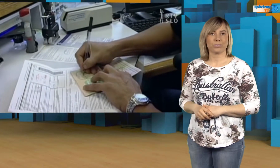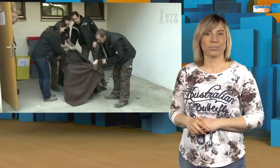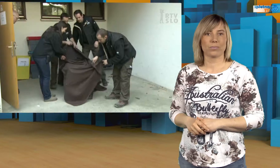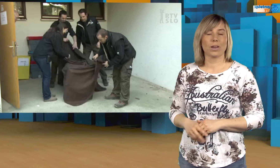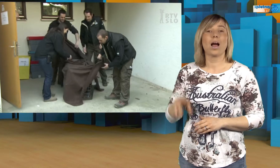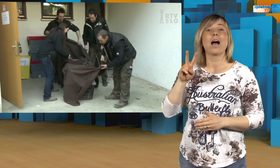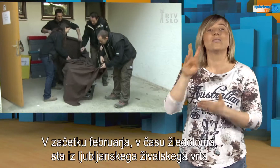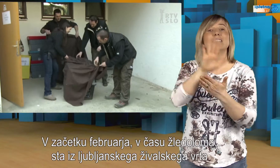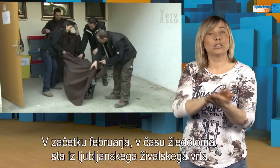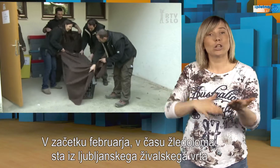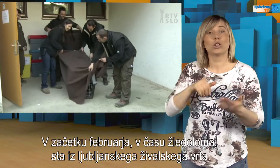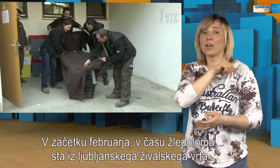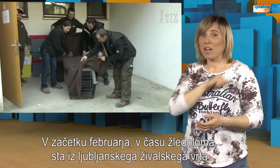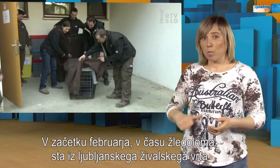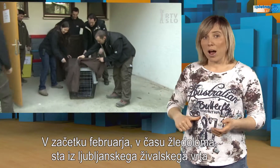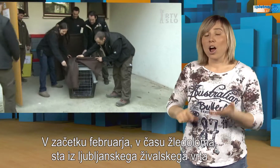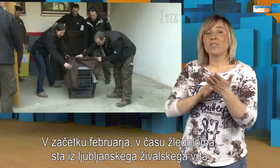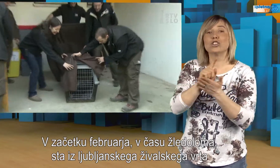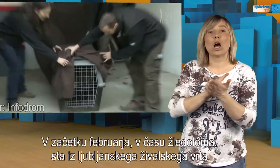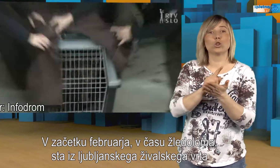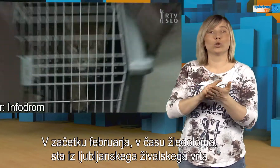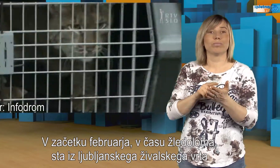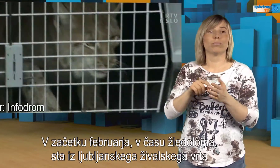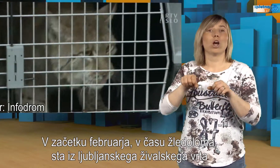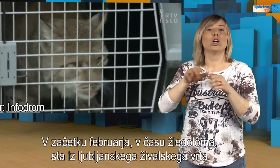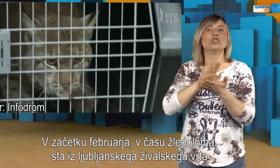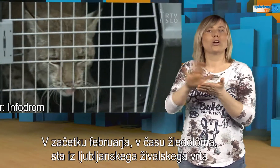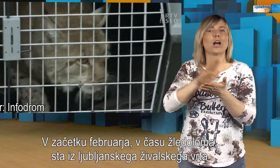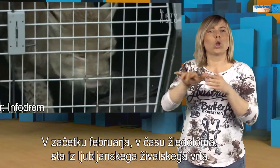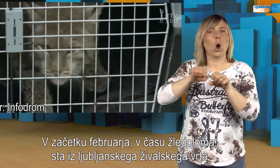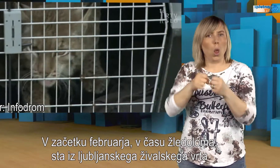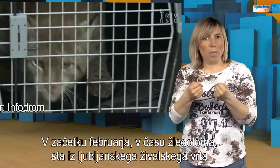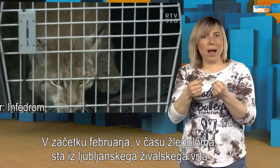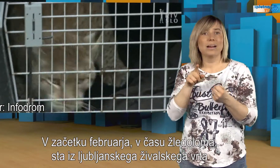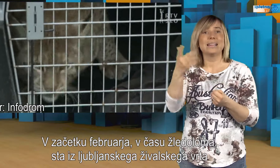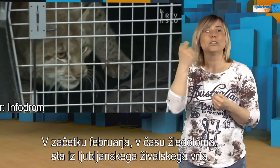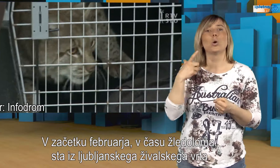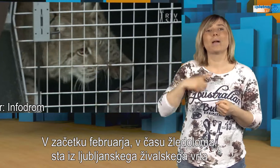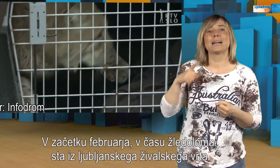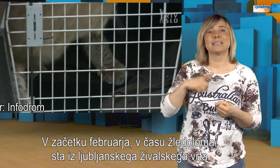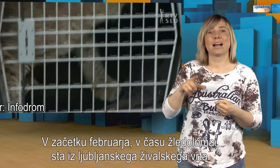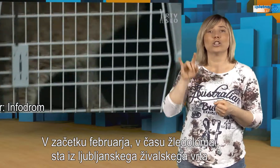V začetku februarja v času žledoloma sta iz Ljubljanskega živalskega vrta pobednila ris in risa.